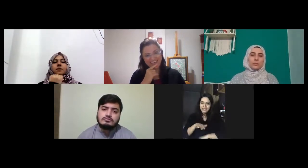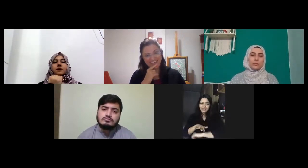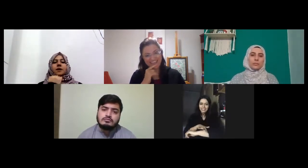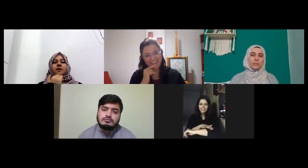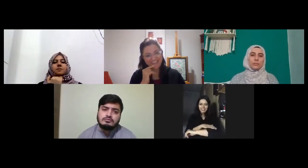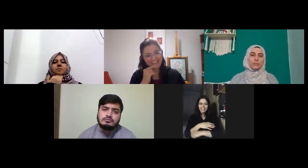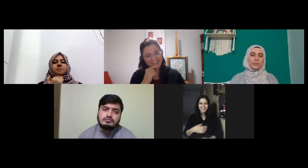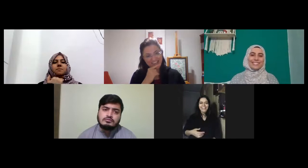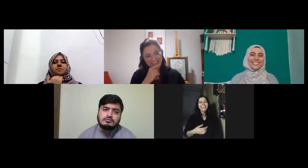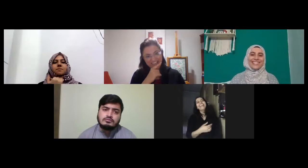geldim